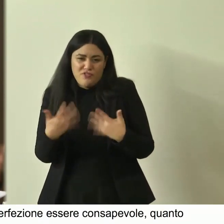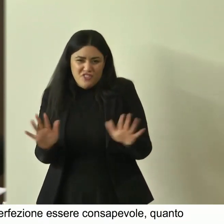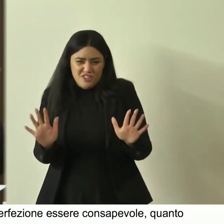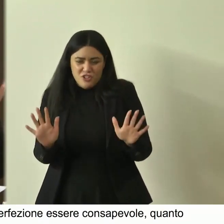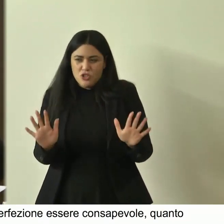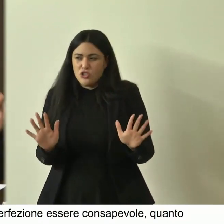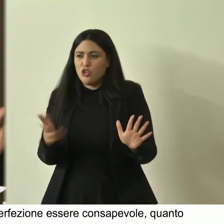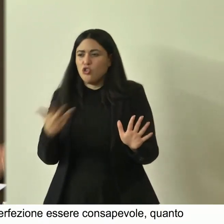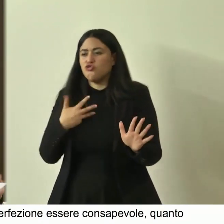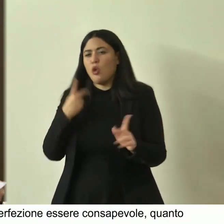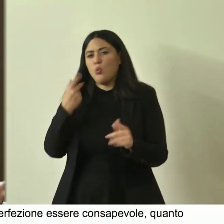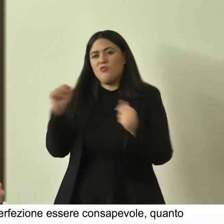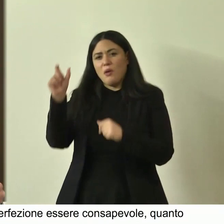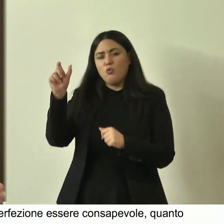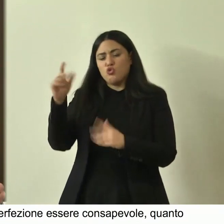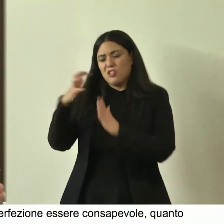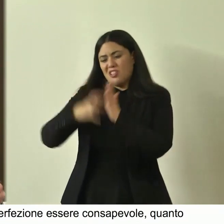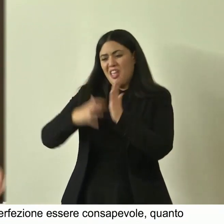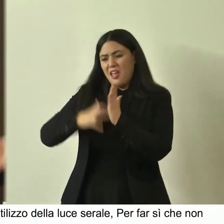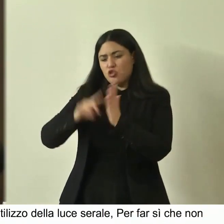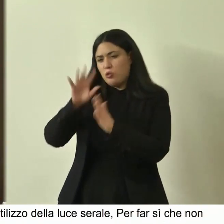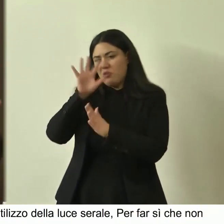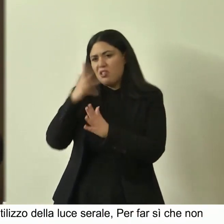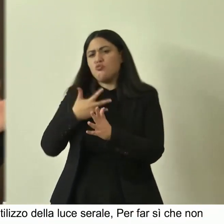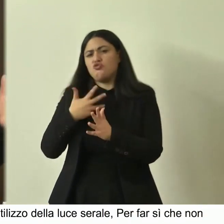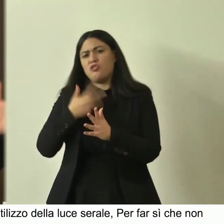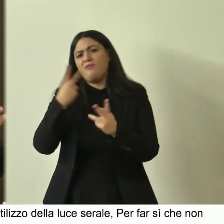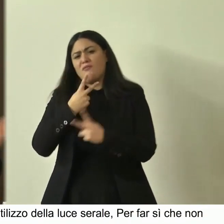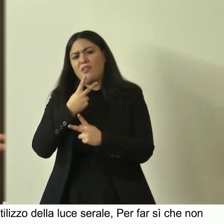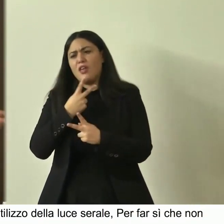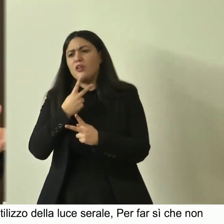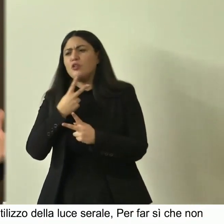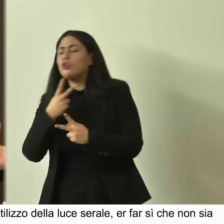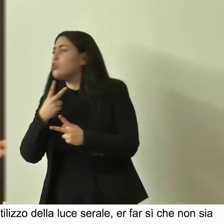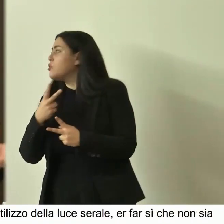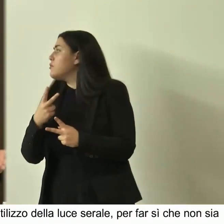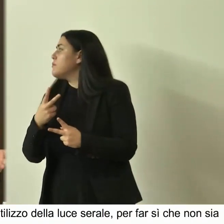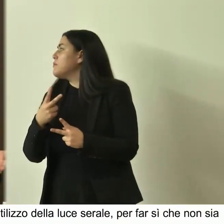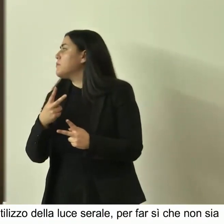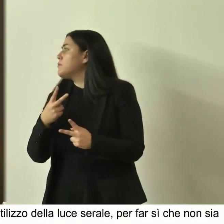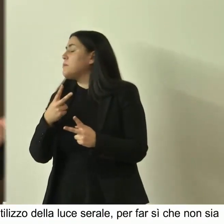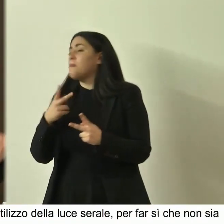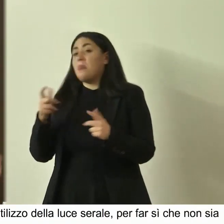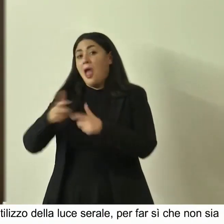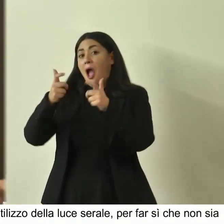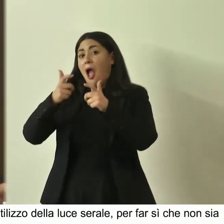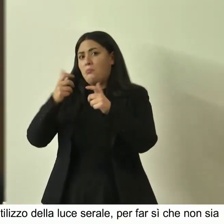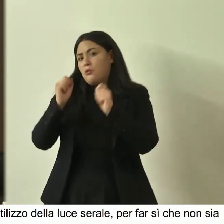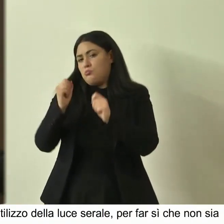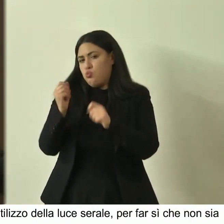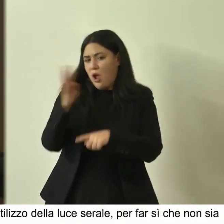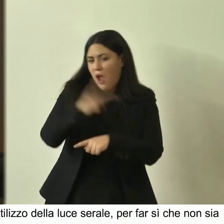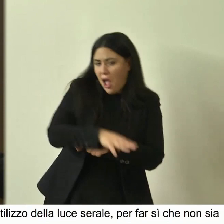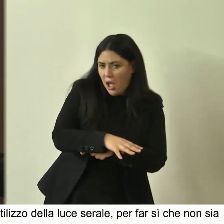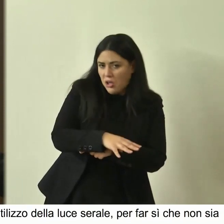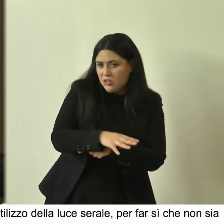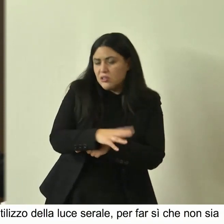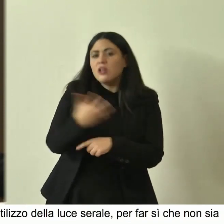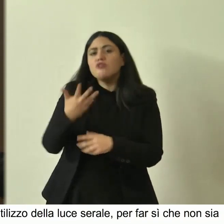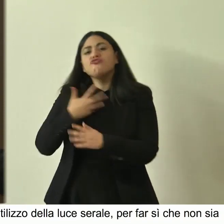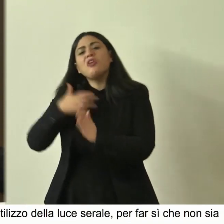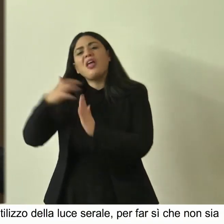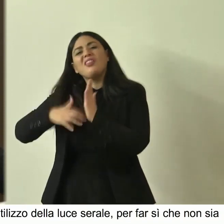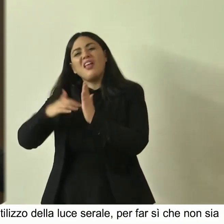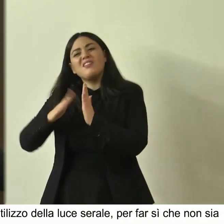un famoso testo per esempio ci sono anche appunto come avete sentito gli alberi che cadono e c'è un bel testo dell